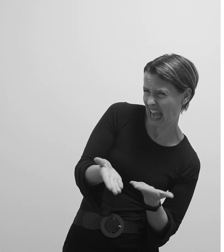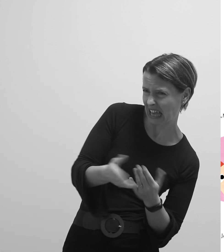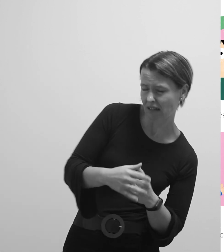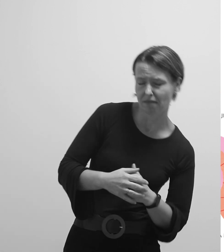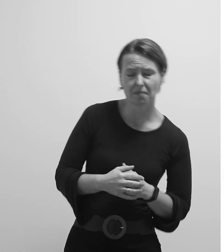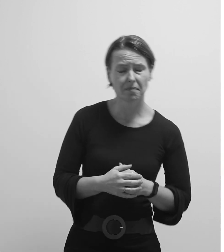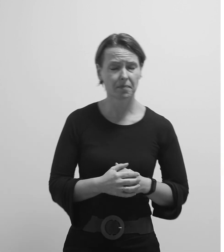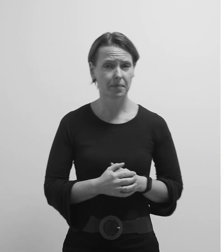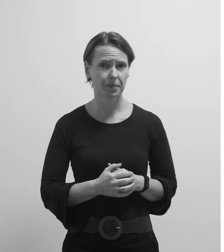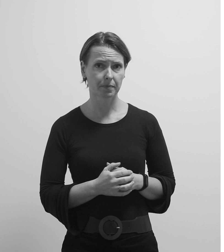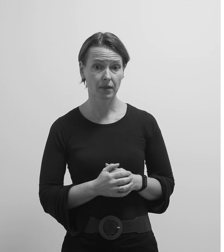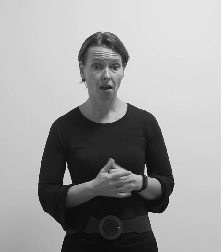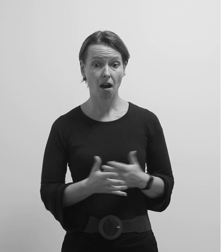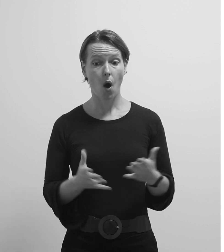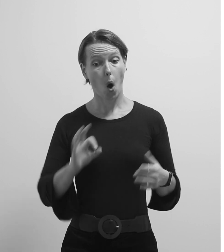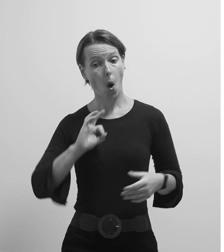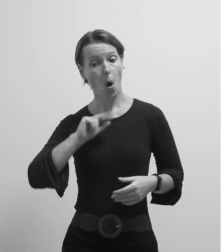lice.